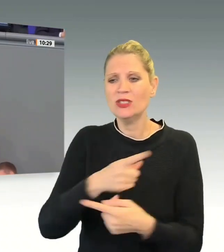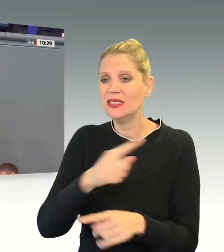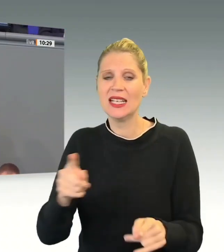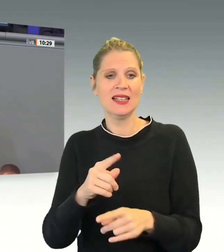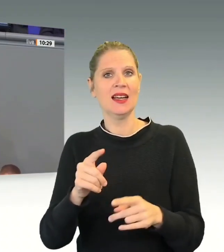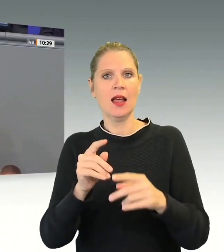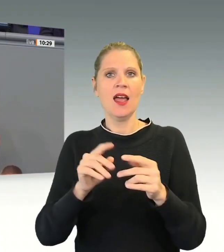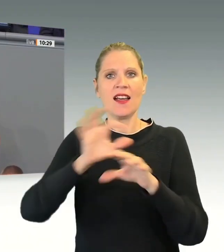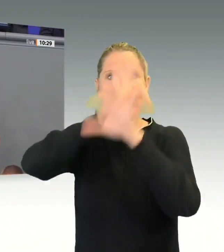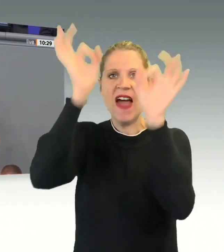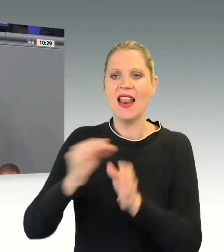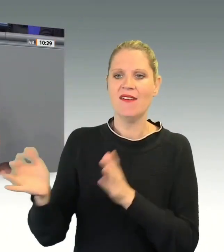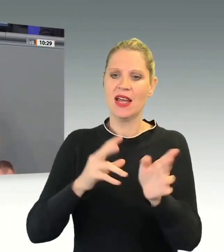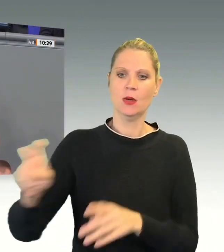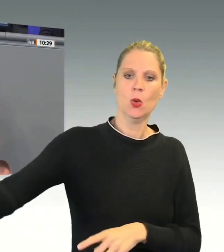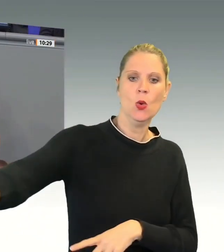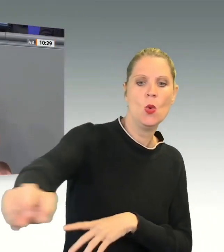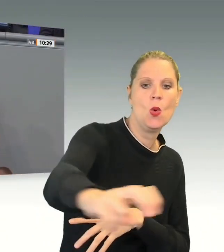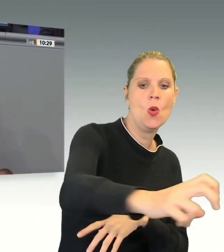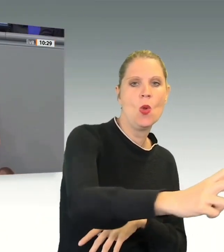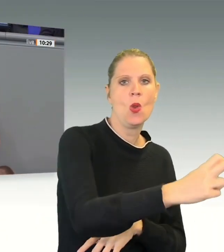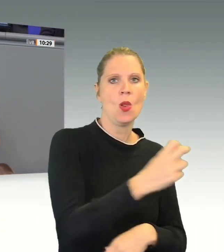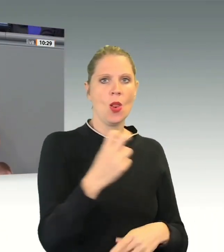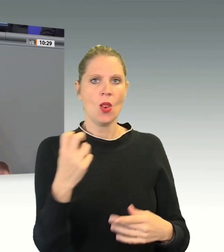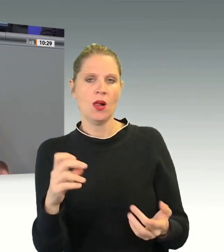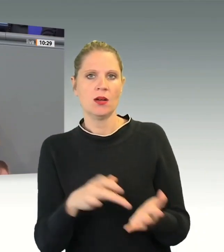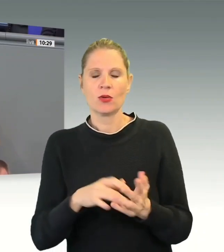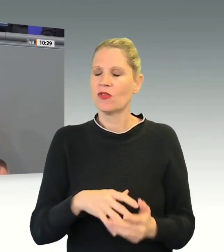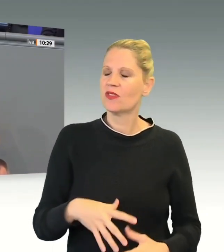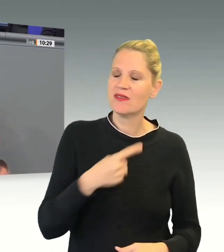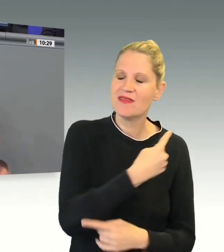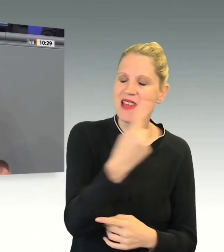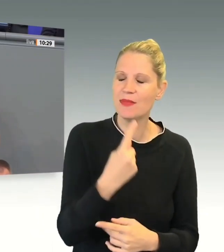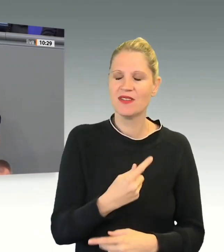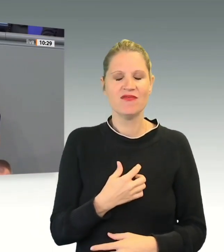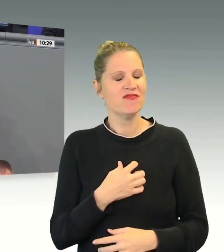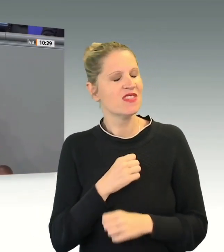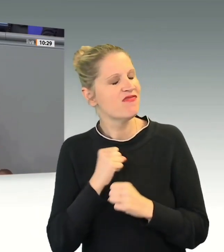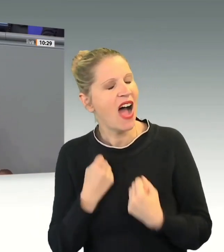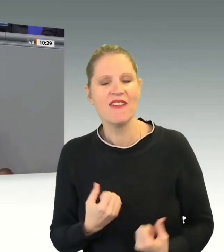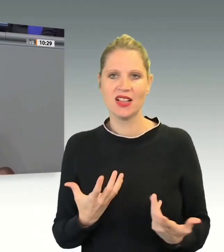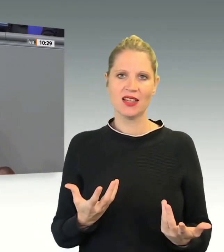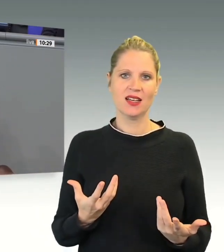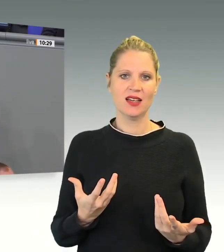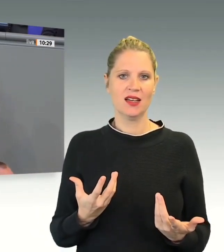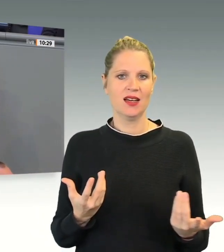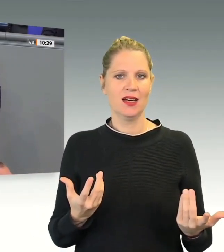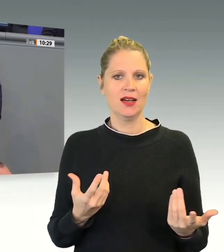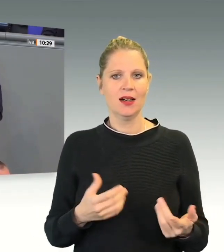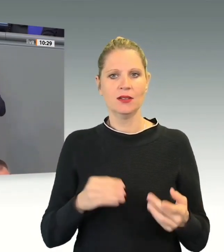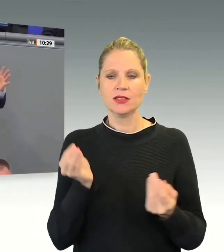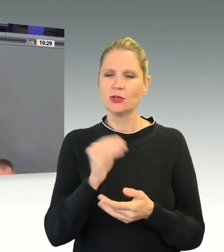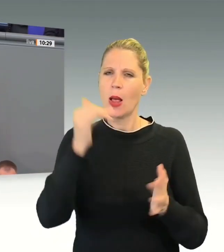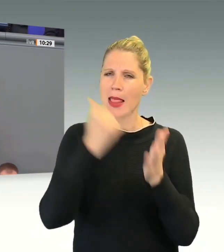das wollen Sie ja gerade nicht. Sie machen es gerade nicht und verweigern sich dem. Und außerdem täuschen Sie auch noch in einem letzten Punkt.